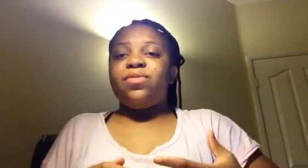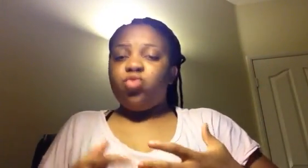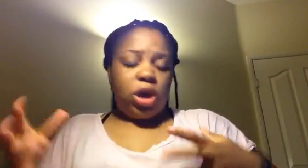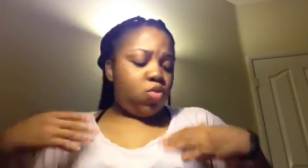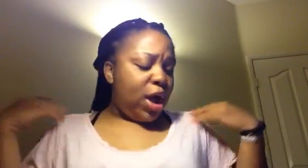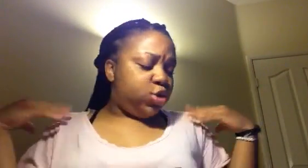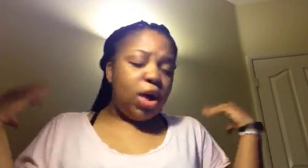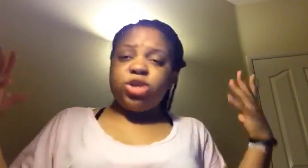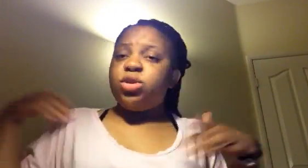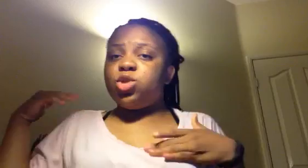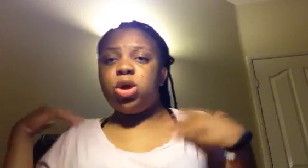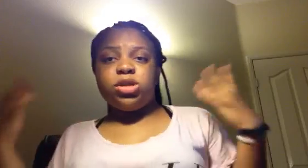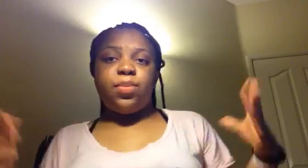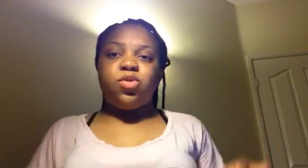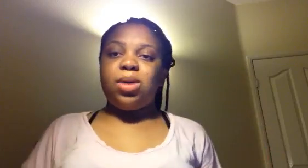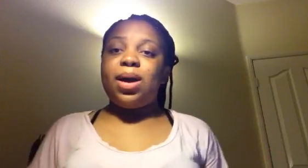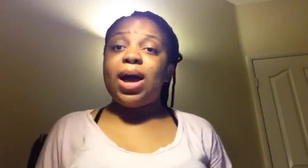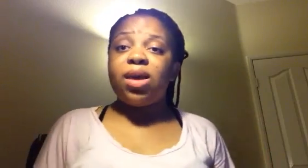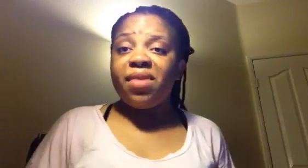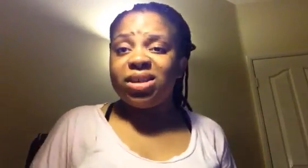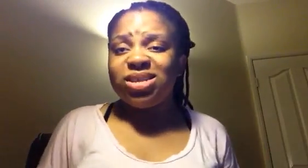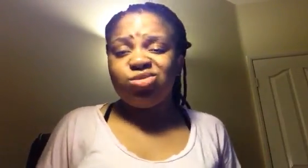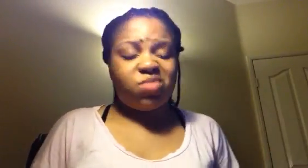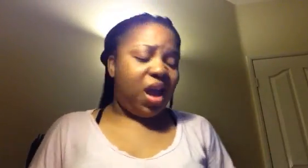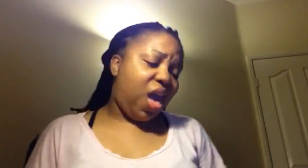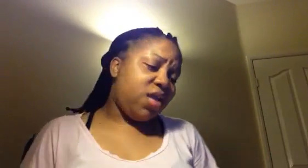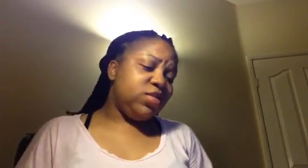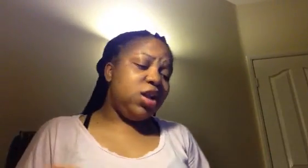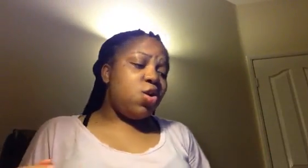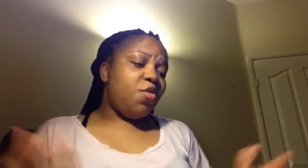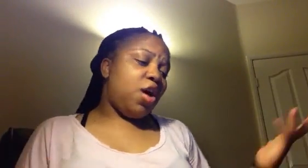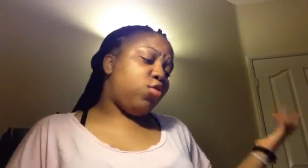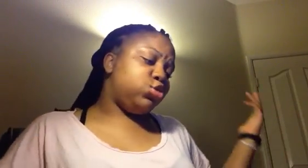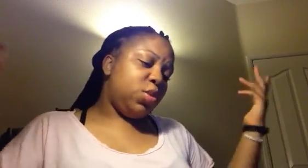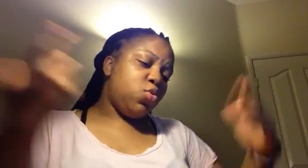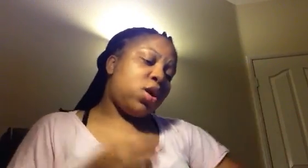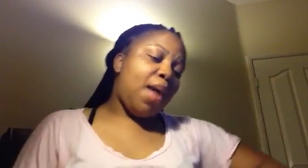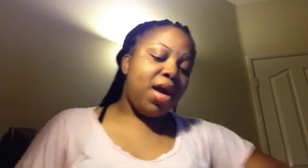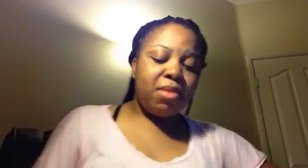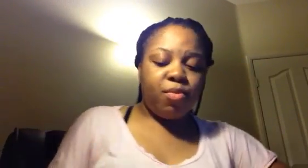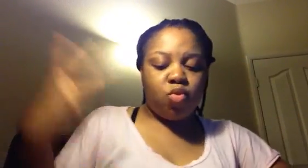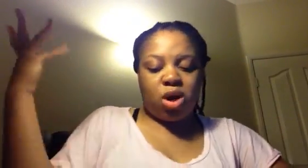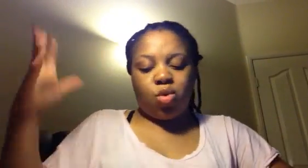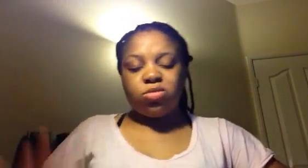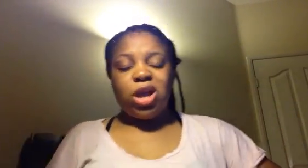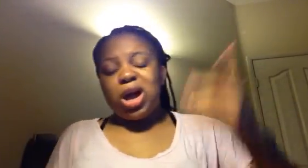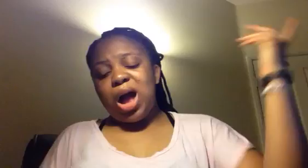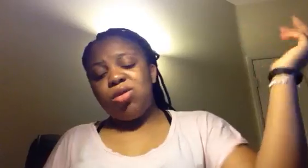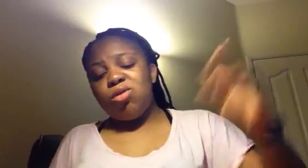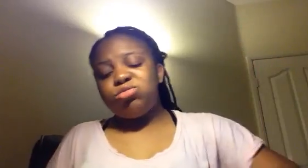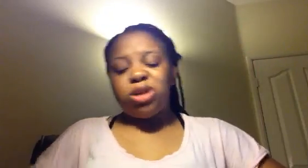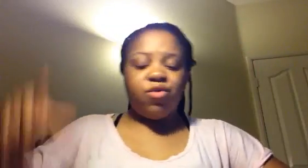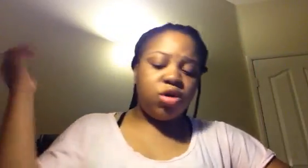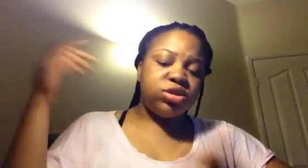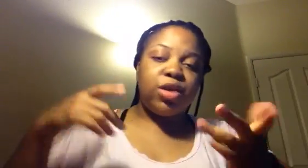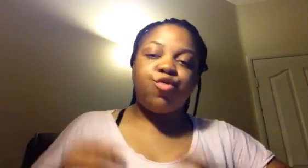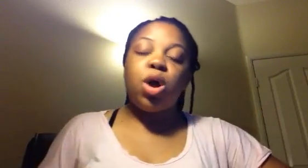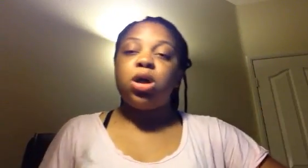Oui, wesh, wesh, on nettoie les épaules là-bas. Arrivés ici, ils vraiment, eh, on vient encore jouer pour le Cameroun, même pourquoi non? Car là, on nous envoie, on nous envoie.